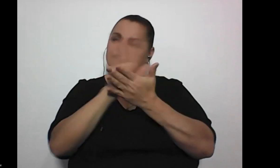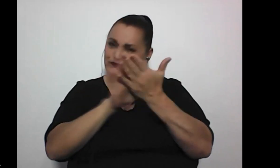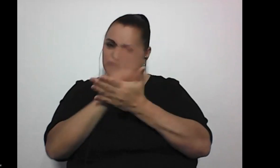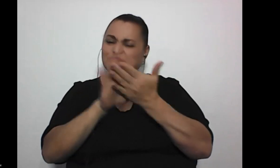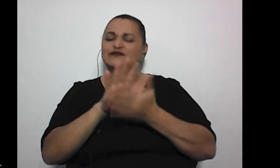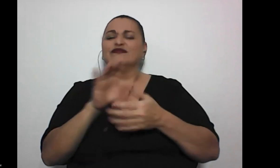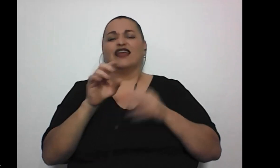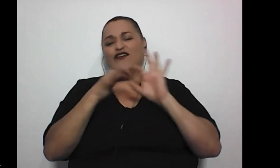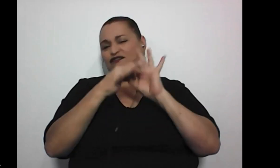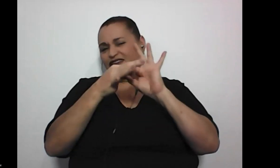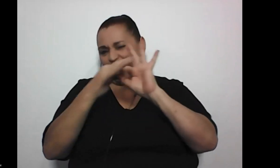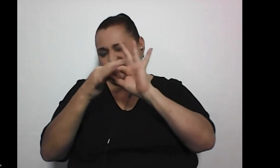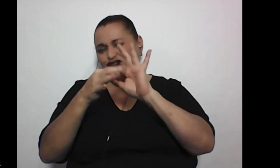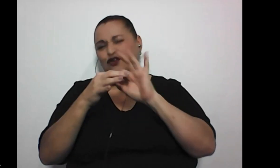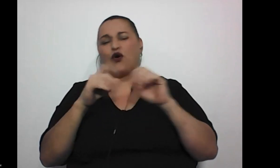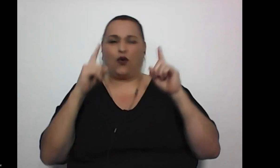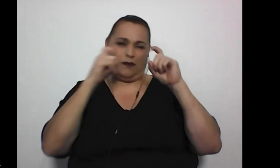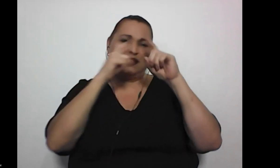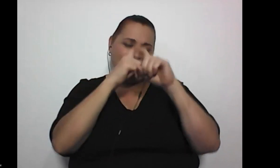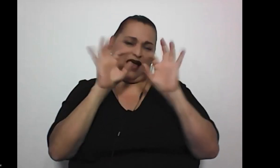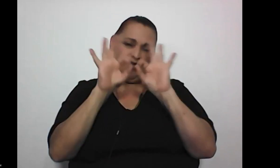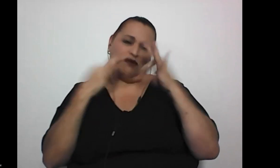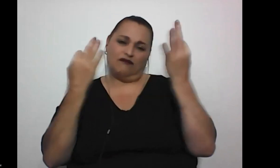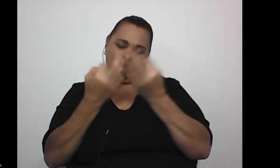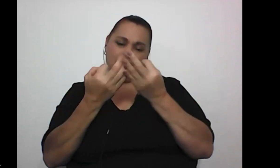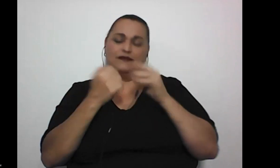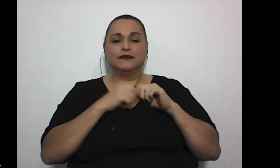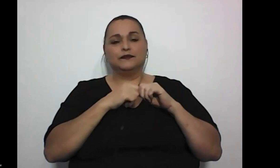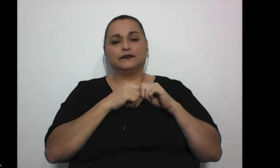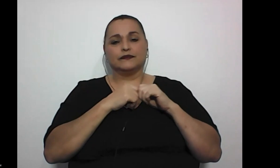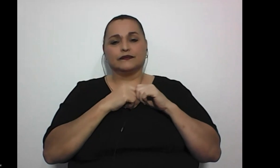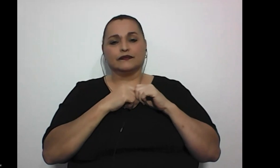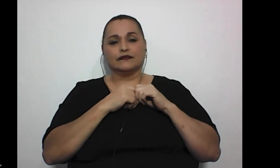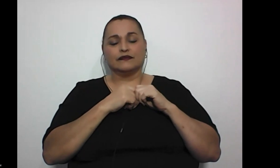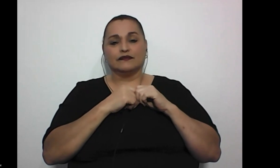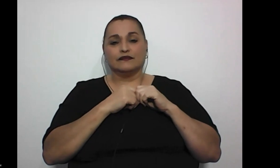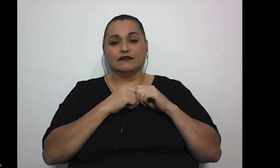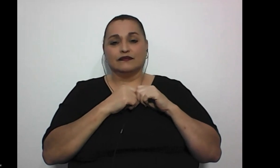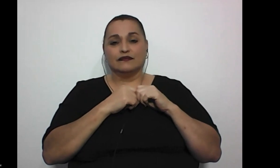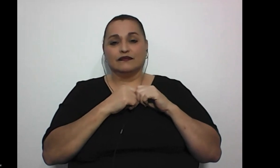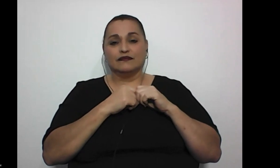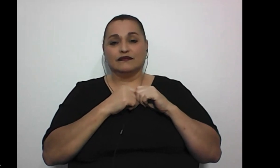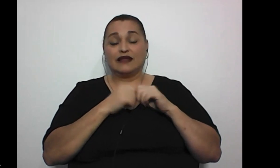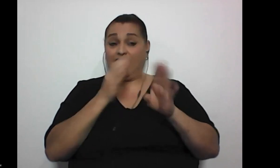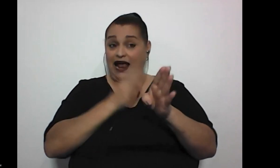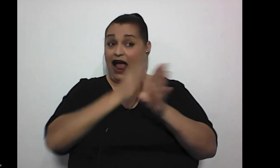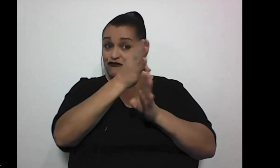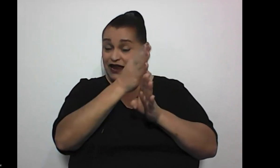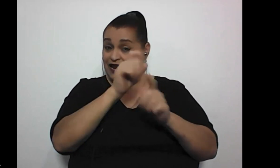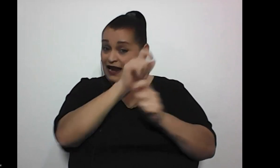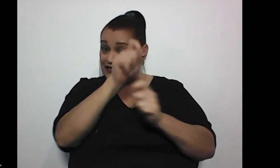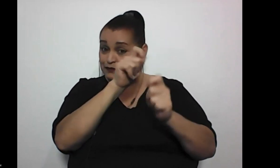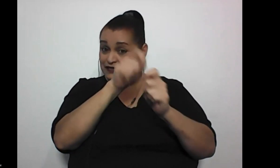digamos que la relación es un poco complicada en cuanto a lo que es la carrera, ¿verdad?